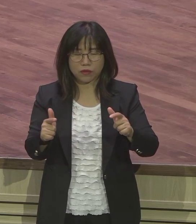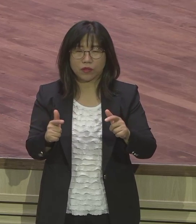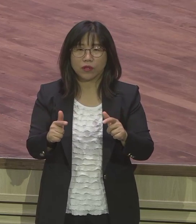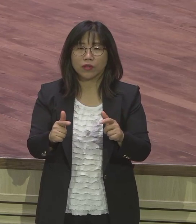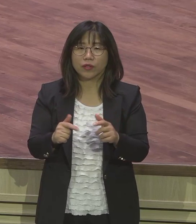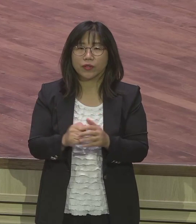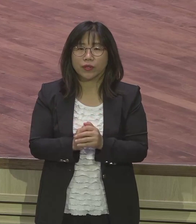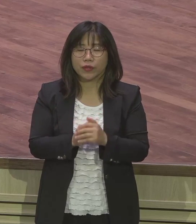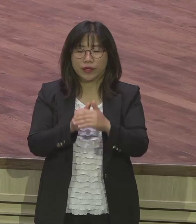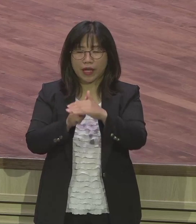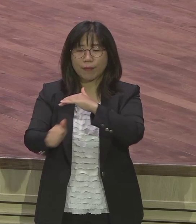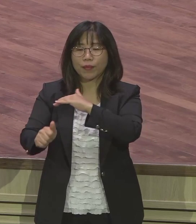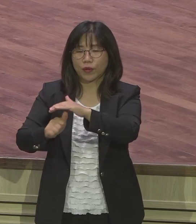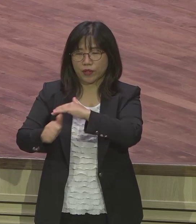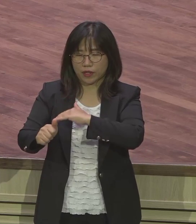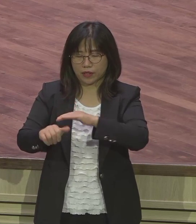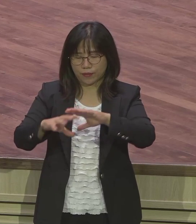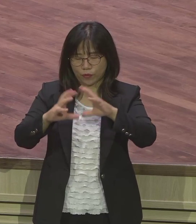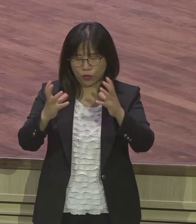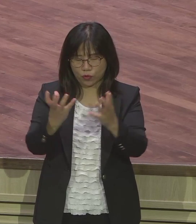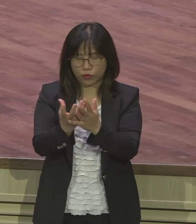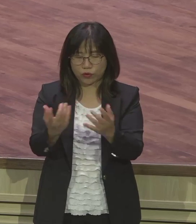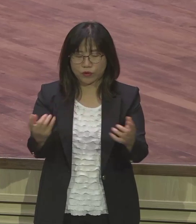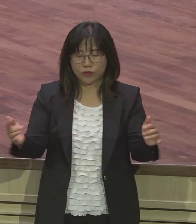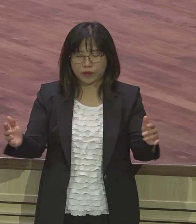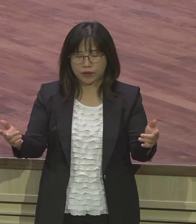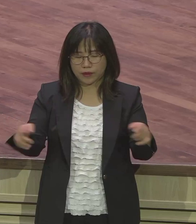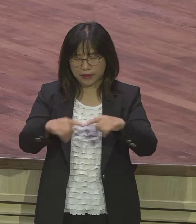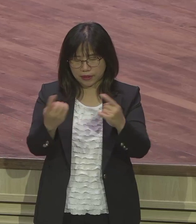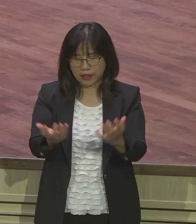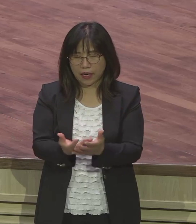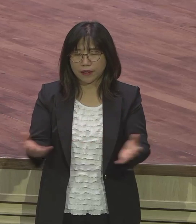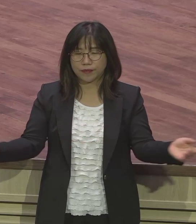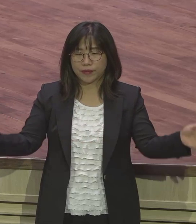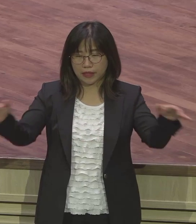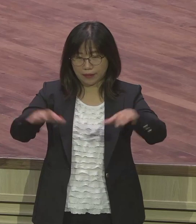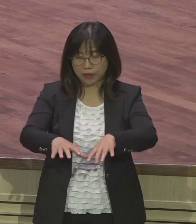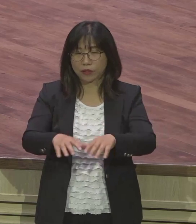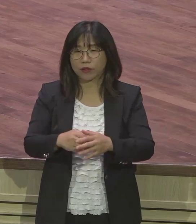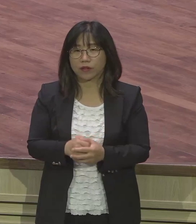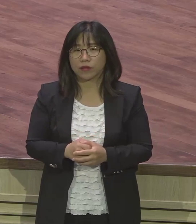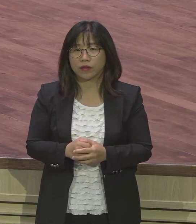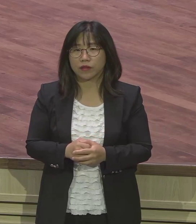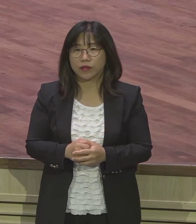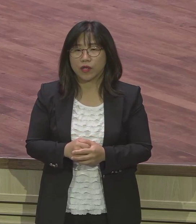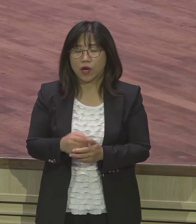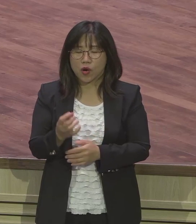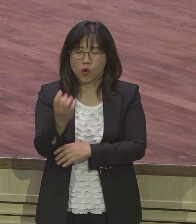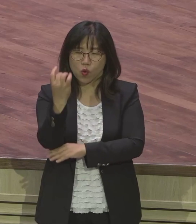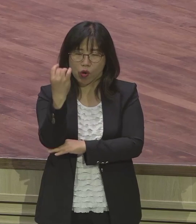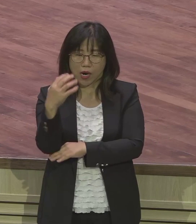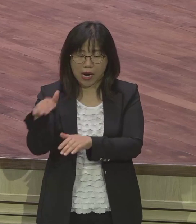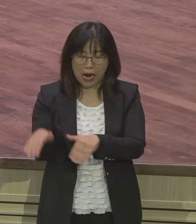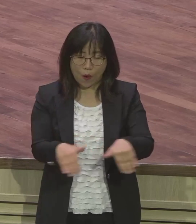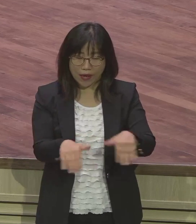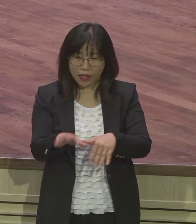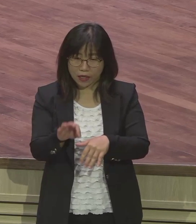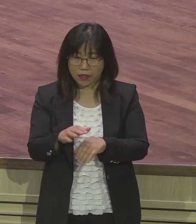국회의장급으로 그렇게 하와이에, 하와이에서는 대표 국회의원이 그렇게 하와이도